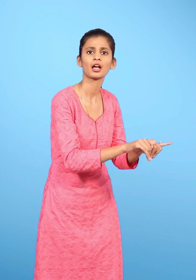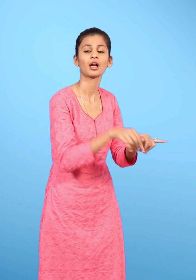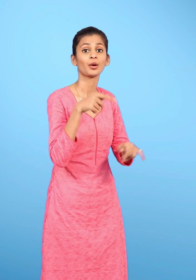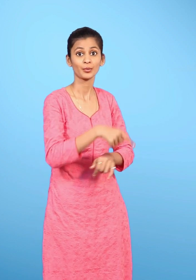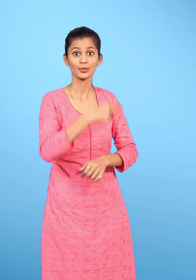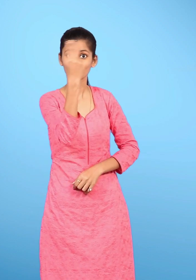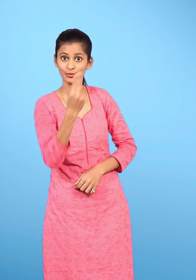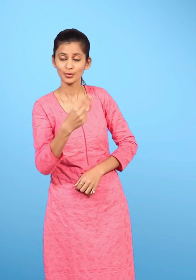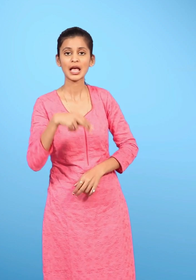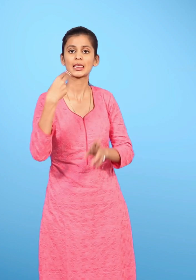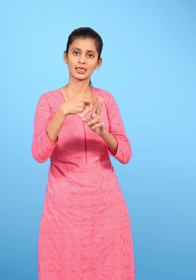उनका नाम भी लिखो